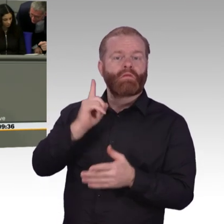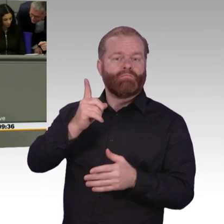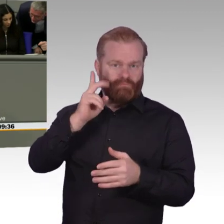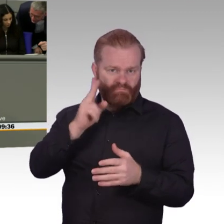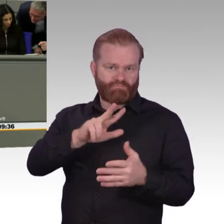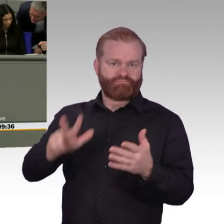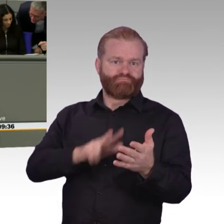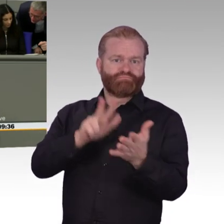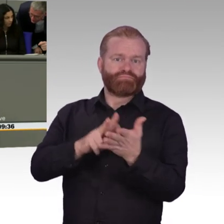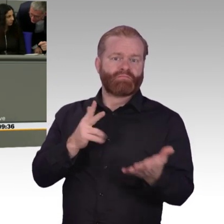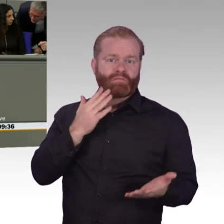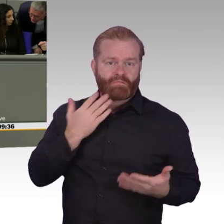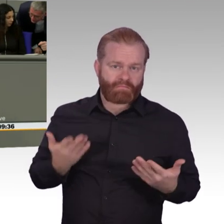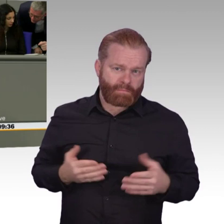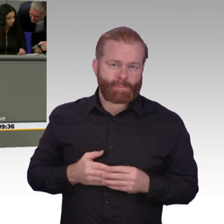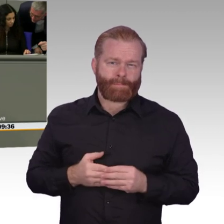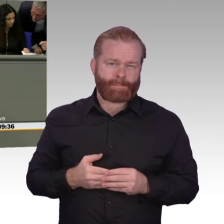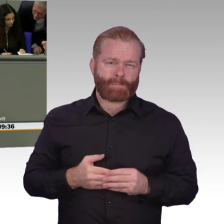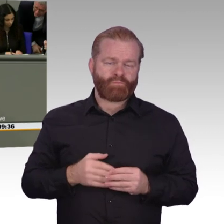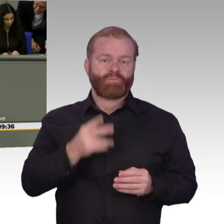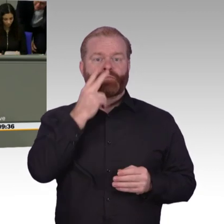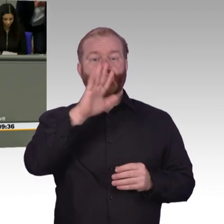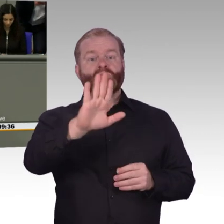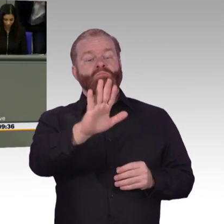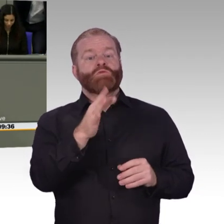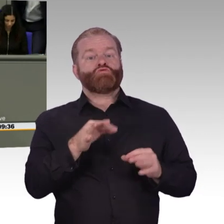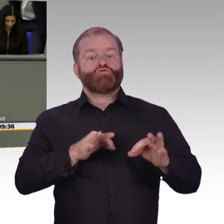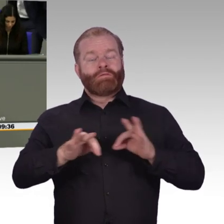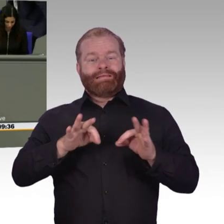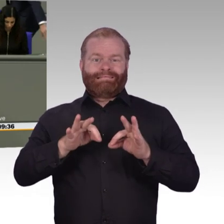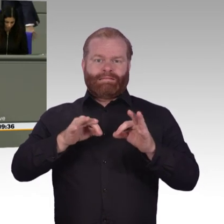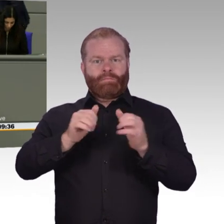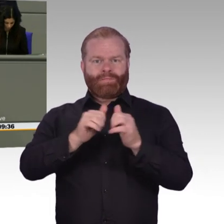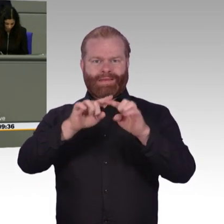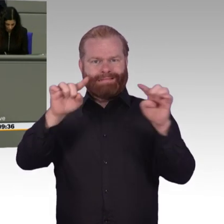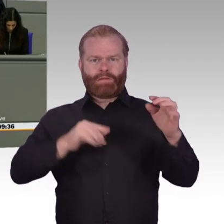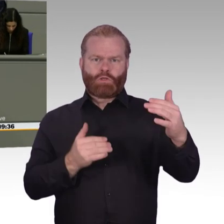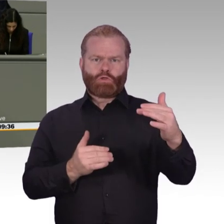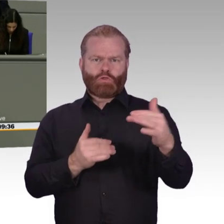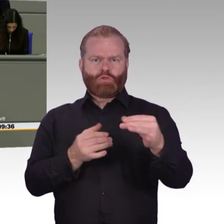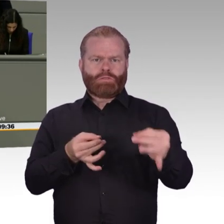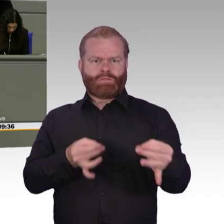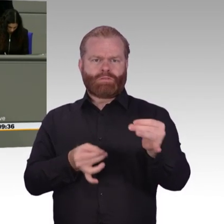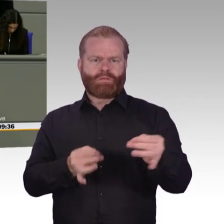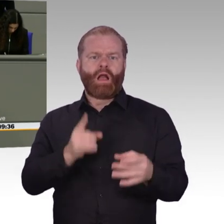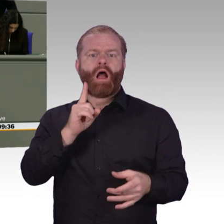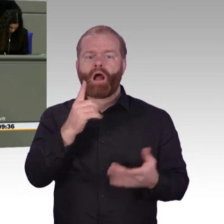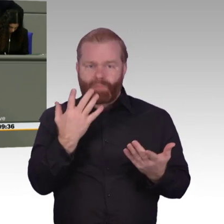Ihrem Strategiebereich aufgeschrieben. Und da steht dann so allgemein drin, wir wollen die Fragestellung analytisch konzeptionell aufarbeiten, strategische